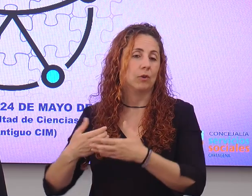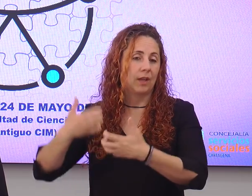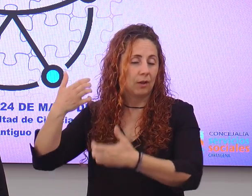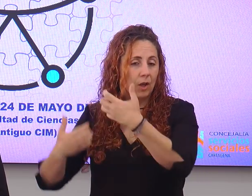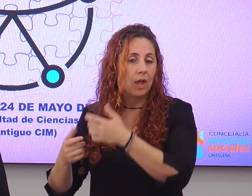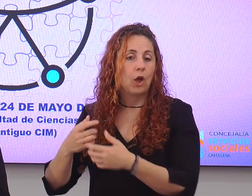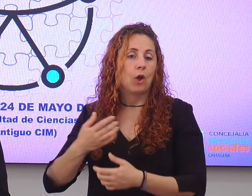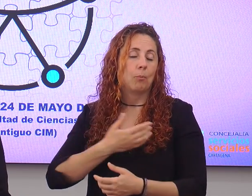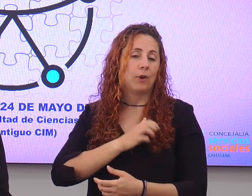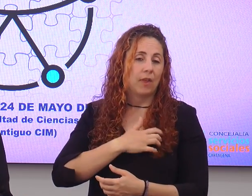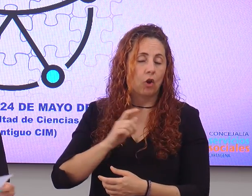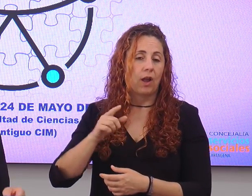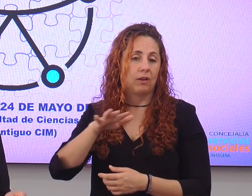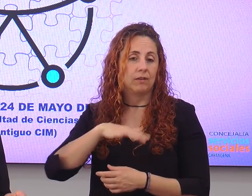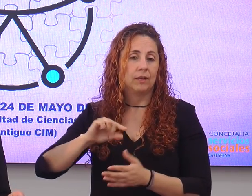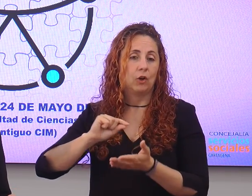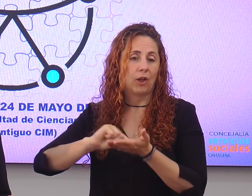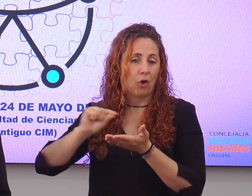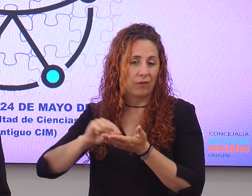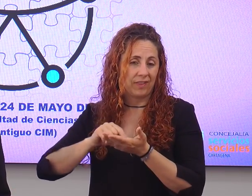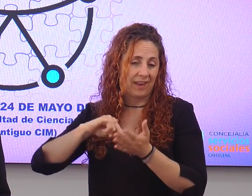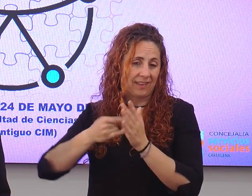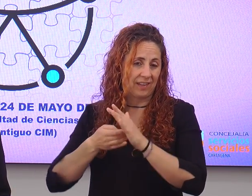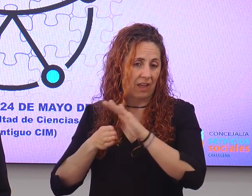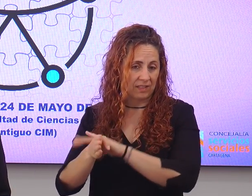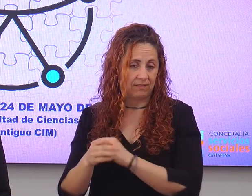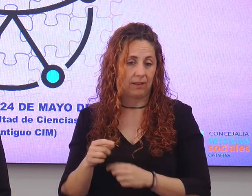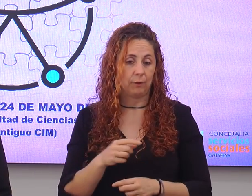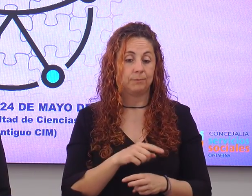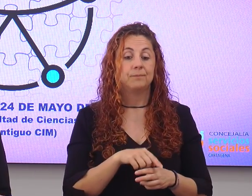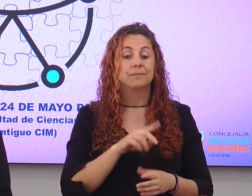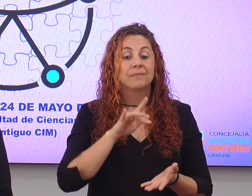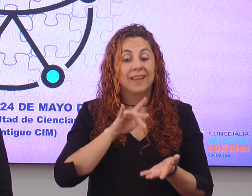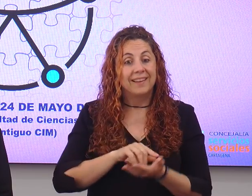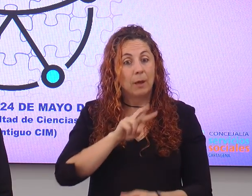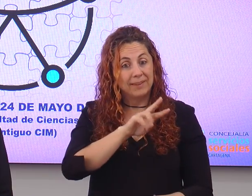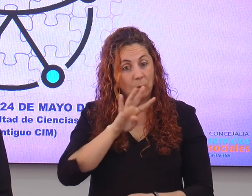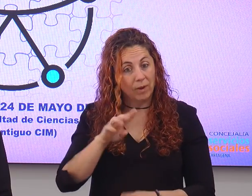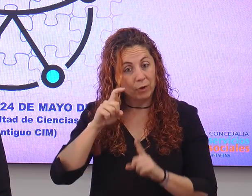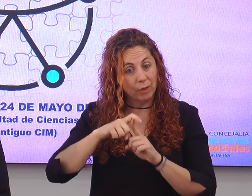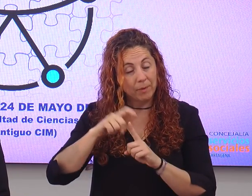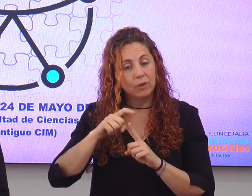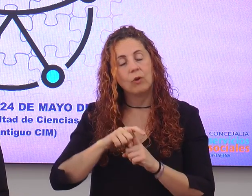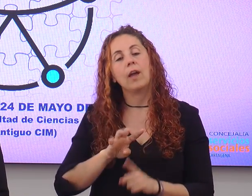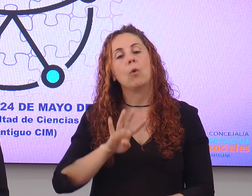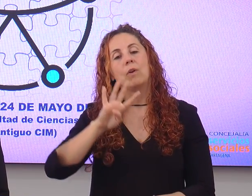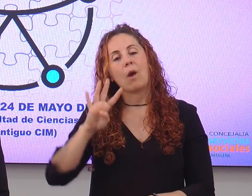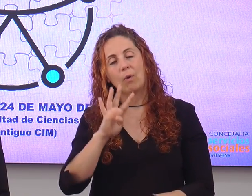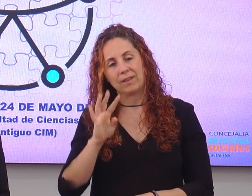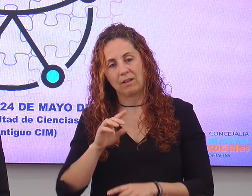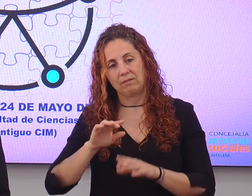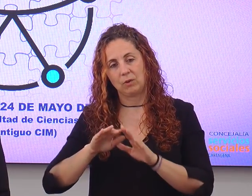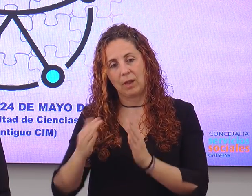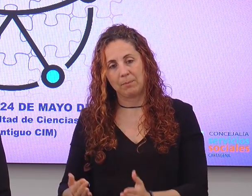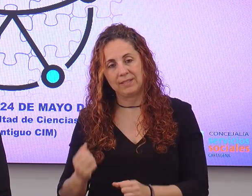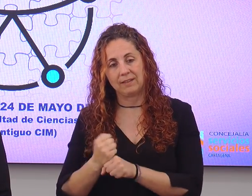pública, policía local y oficina técnica de accesibilidad. El día 24 habrá una cuarta mesa de trabajo, que